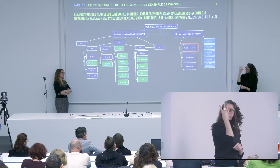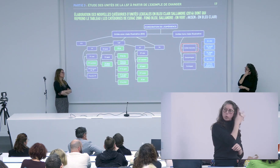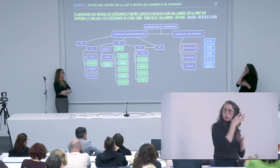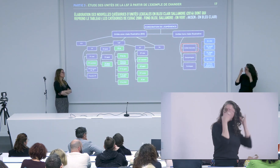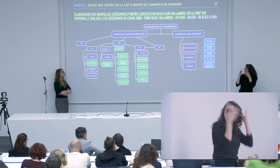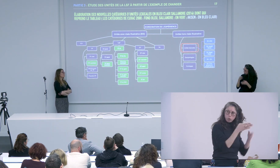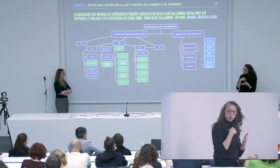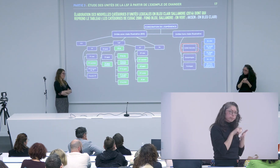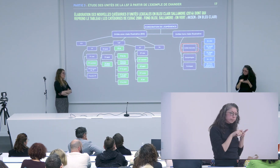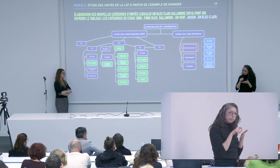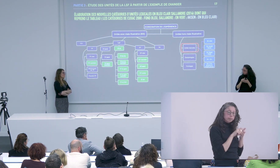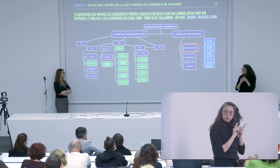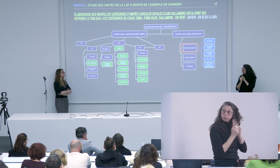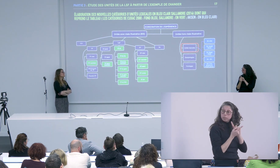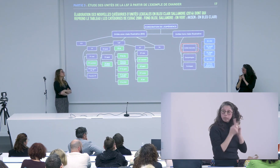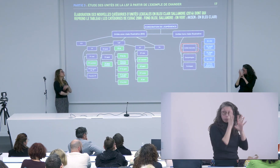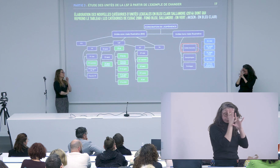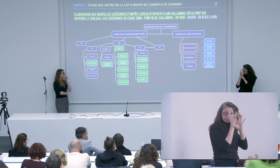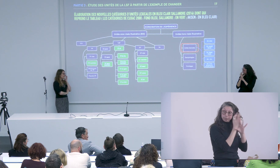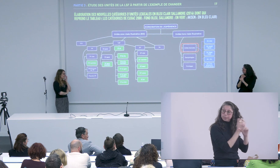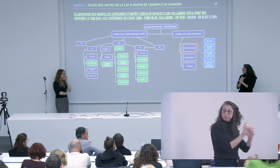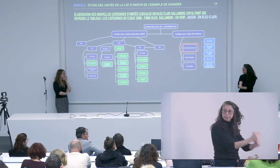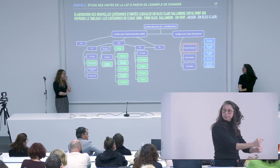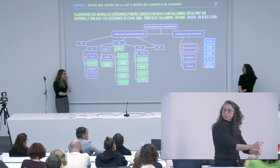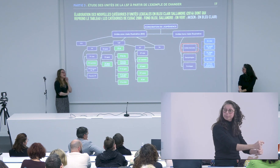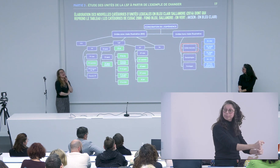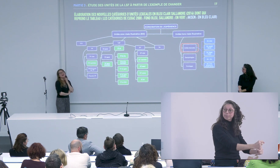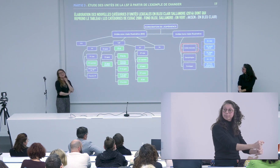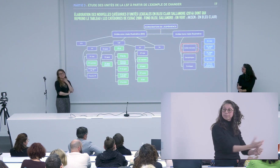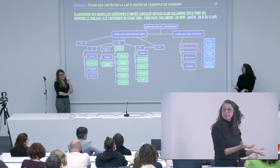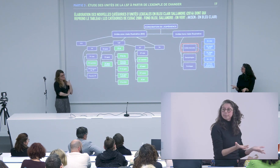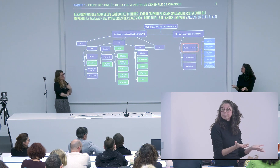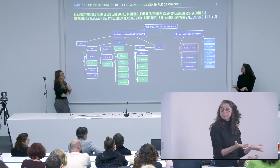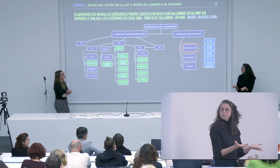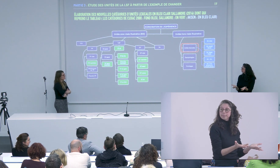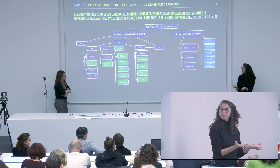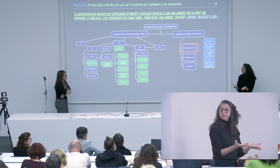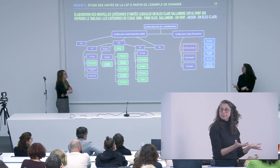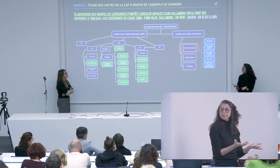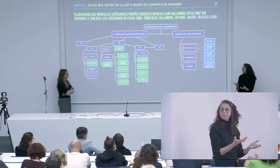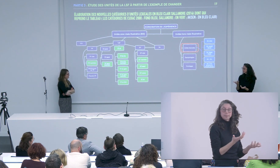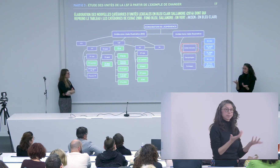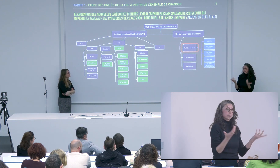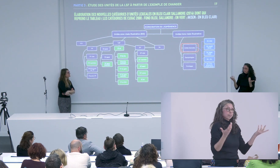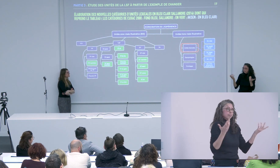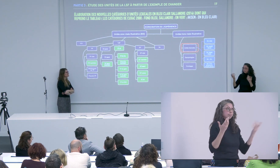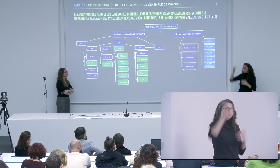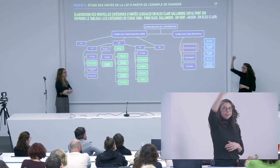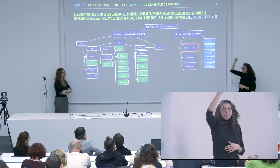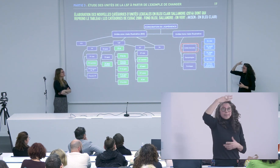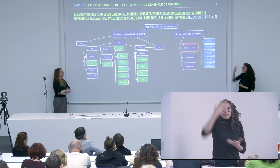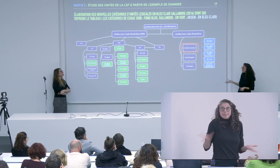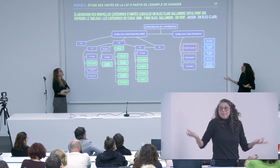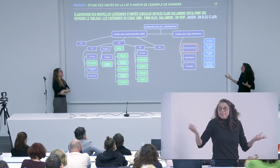et de me focaliser vraiment sur sur Bruno et de mener toute mon annotation sur sur Bruno Moncel